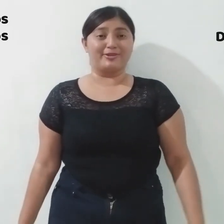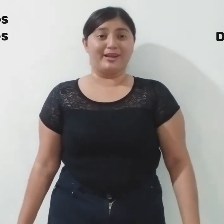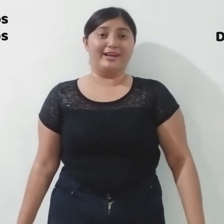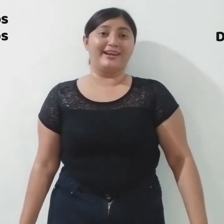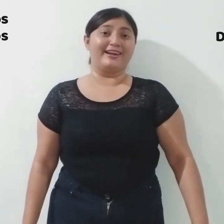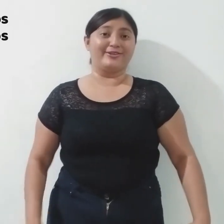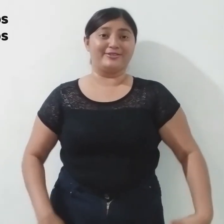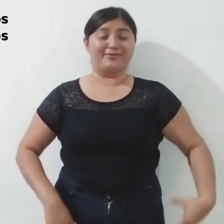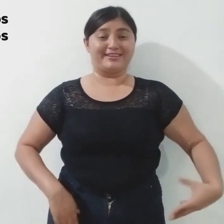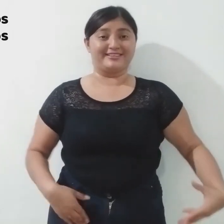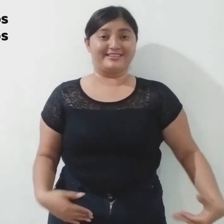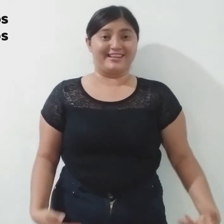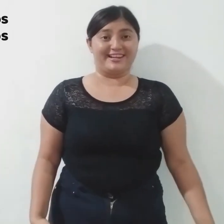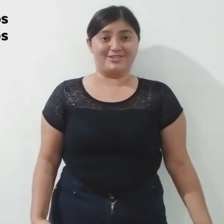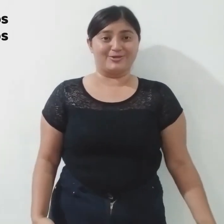de los diferentes derechos.